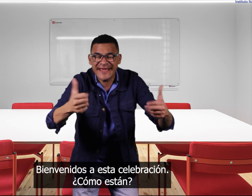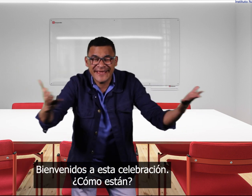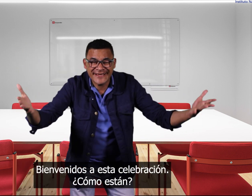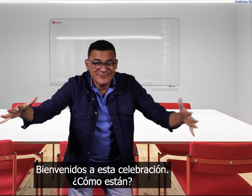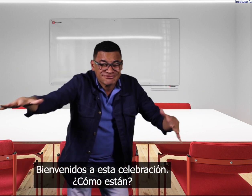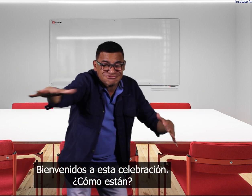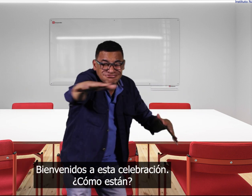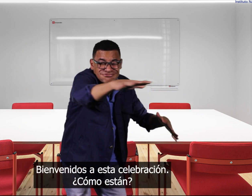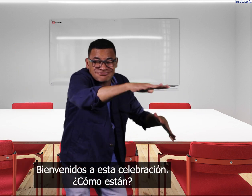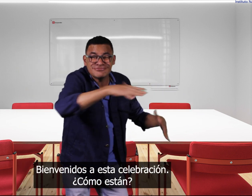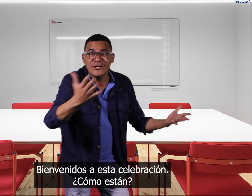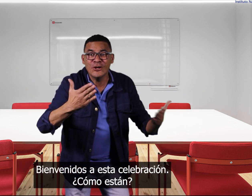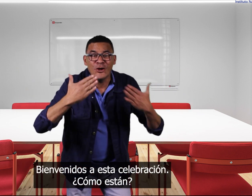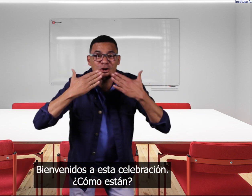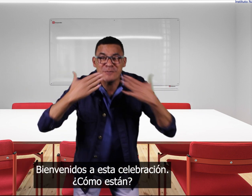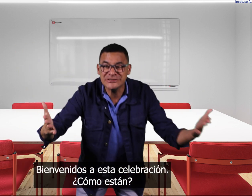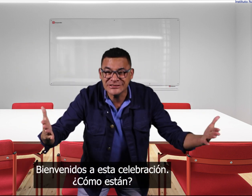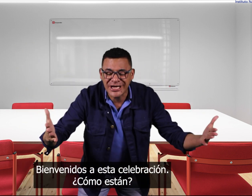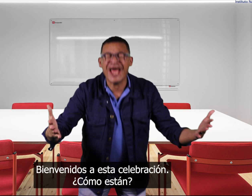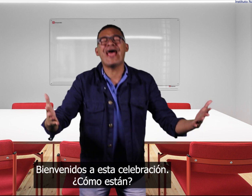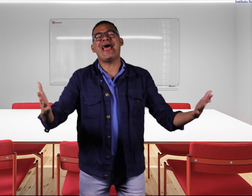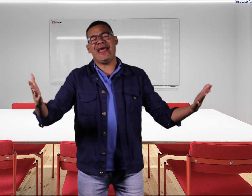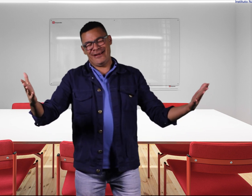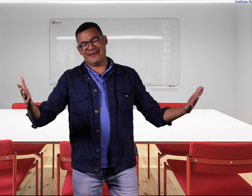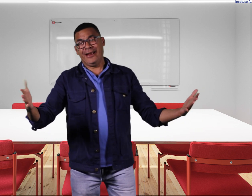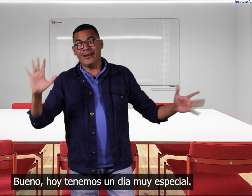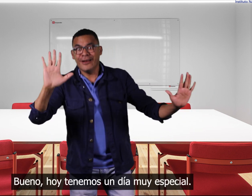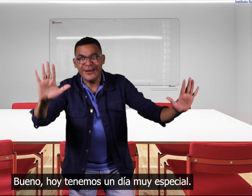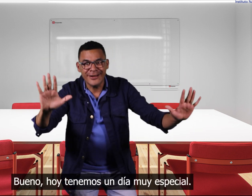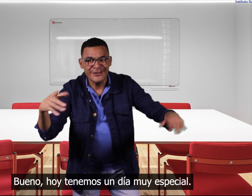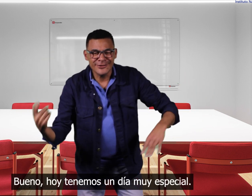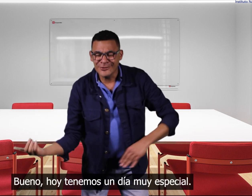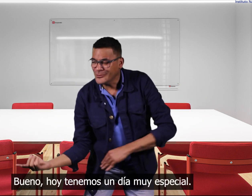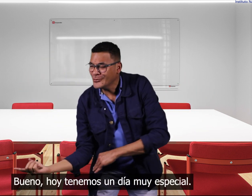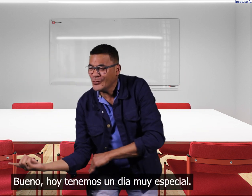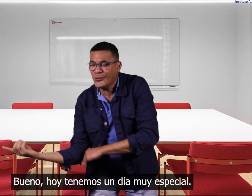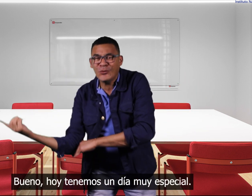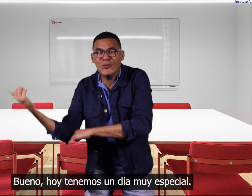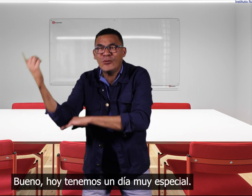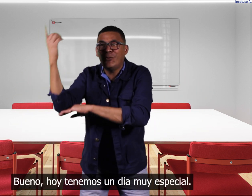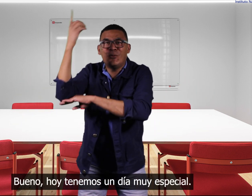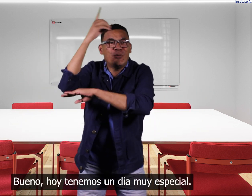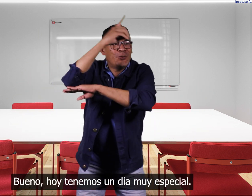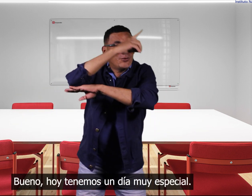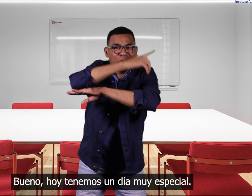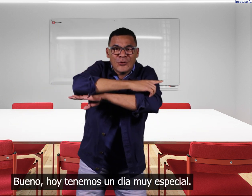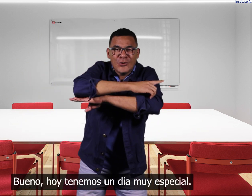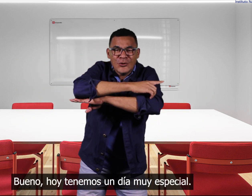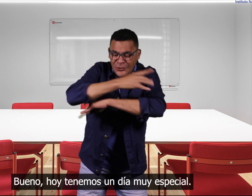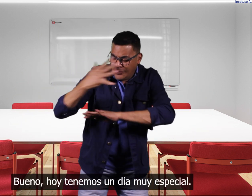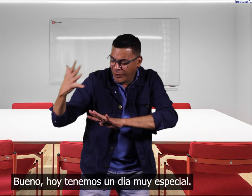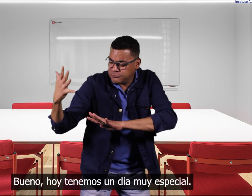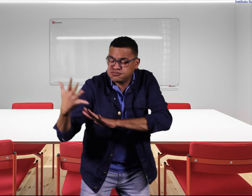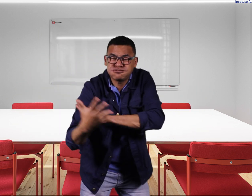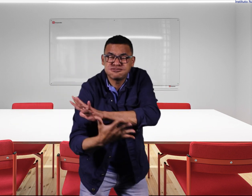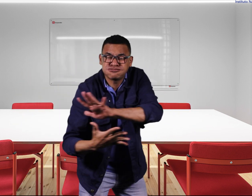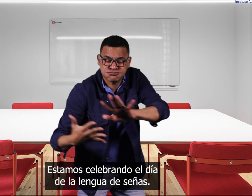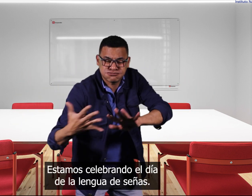bienvenidos a esta celebración cómo están bueno hoy tenemos un día muy especial estamos